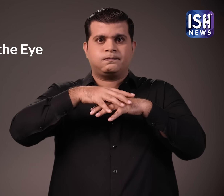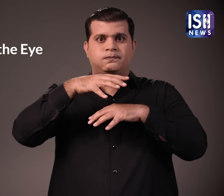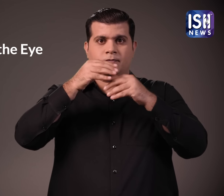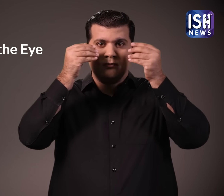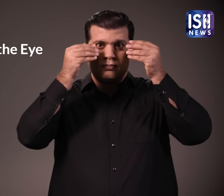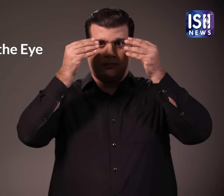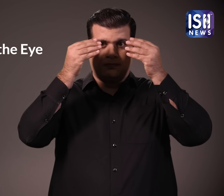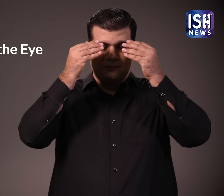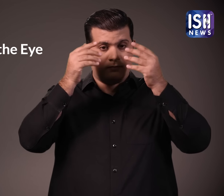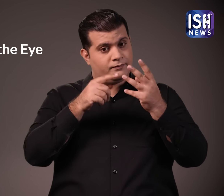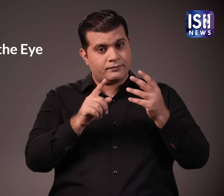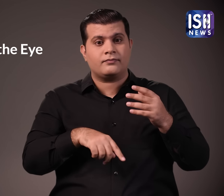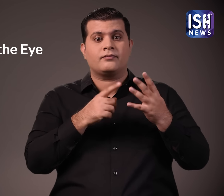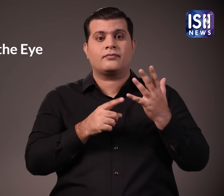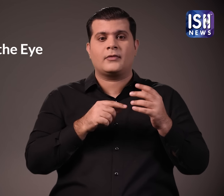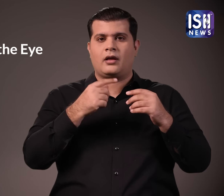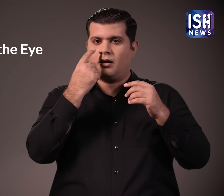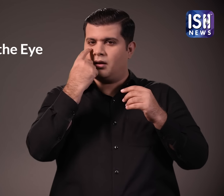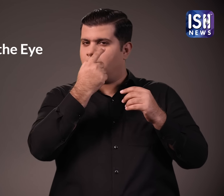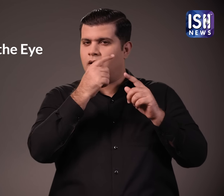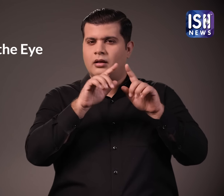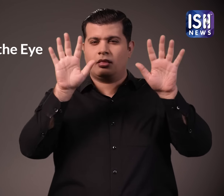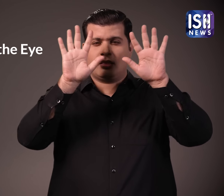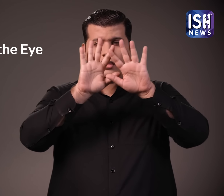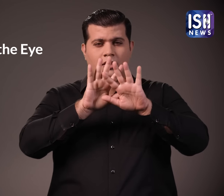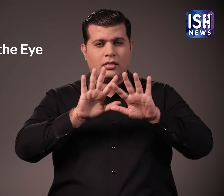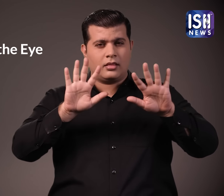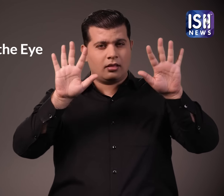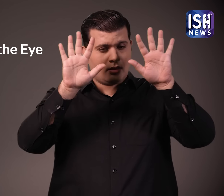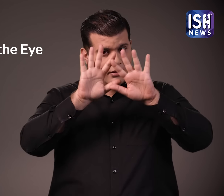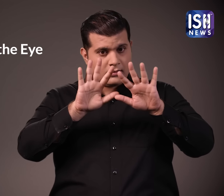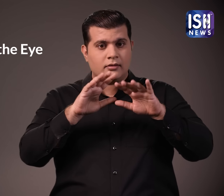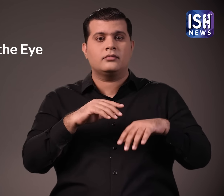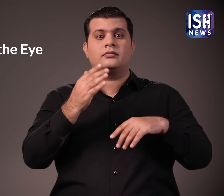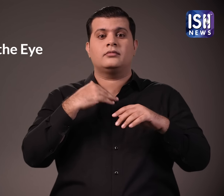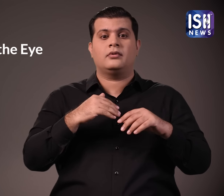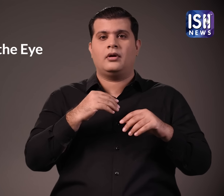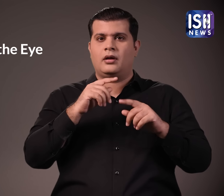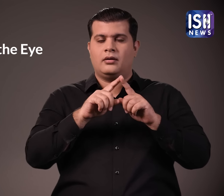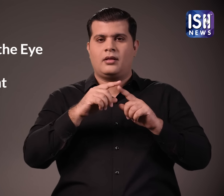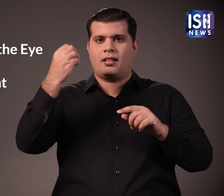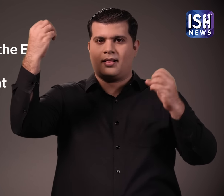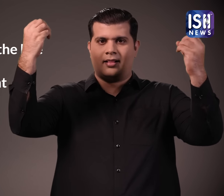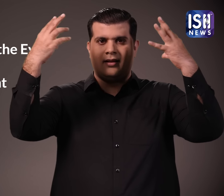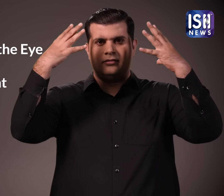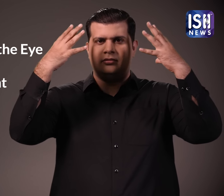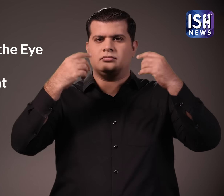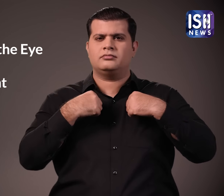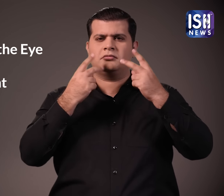दूंदली दुष्टी, प्रकाश के प्रती